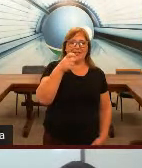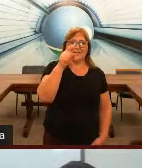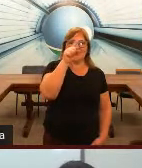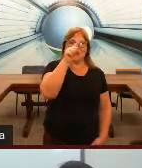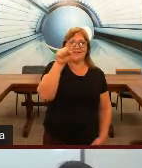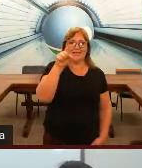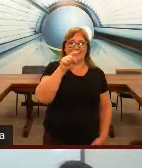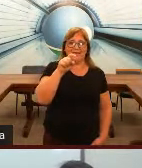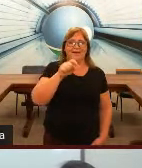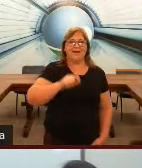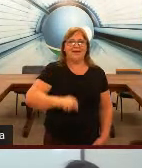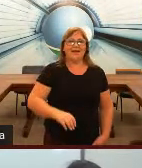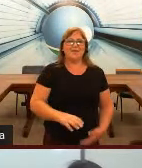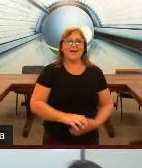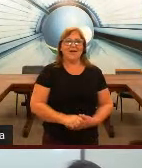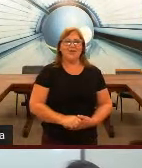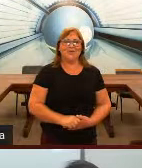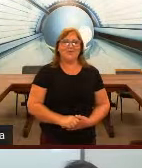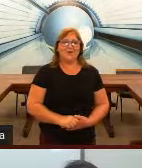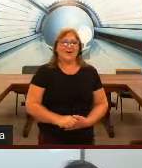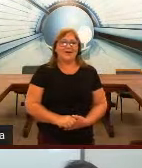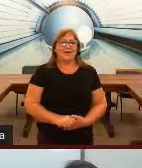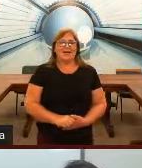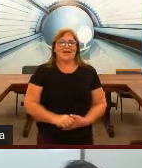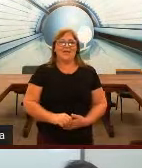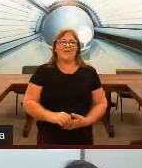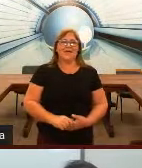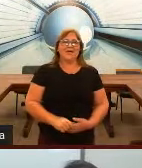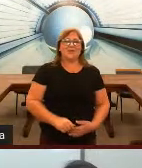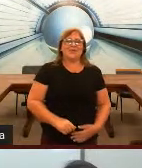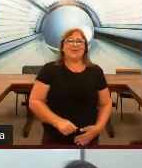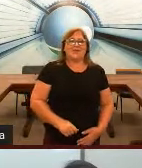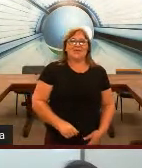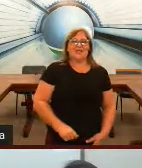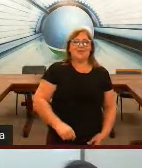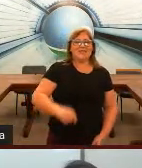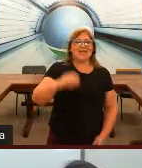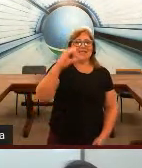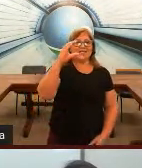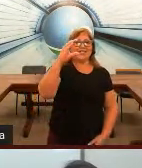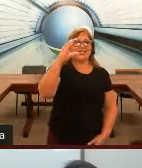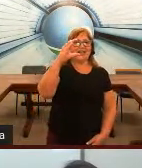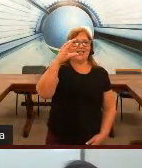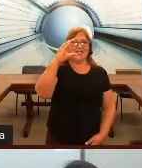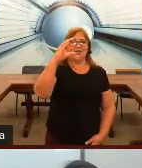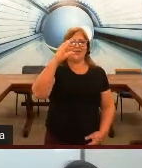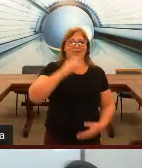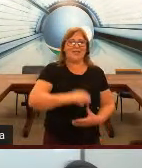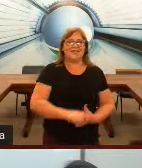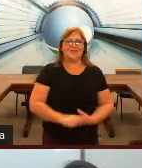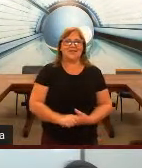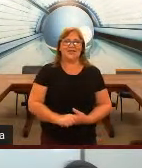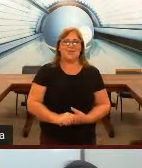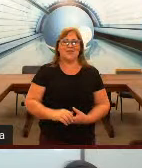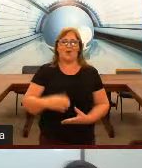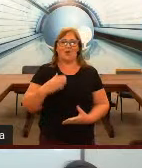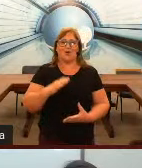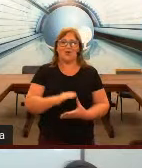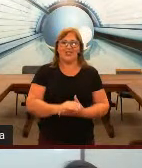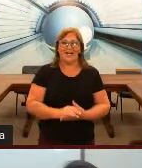D Z Z Z Lembrando lembrando o C Cedilha que eu não fiz eu não sei se o pessoal colocou no chat